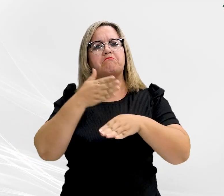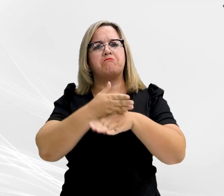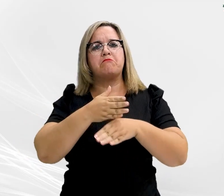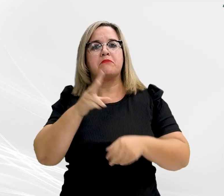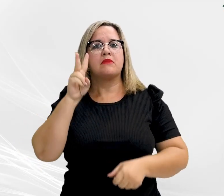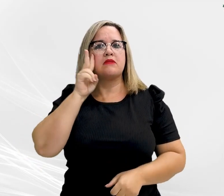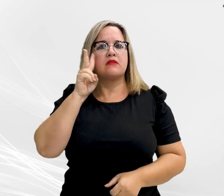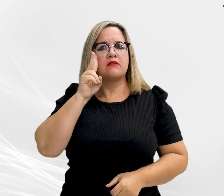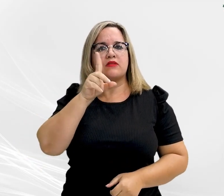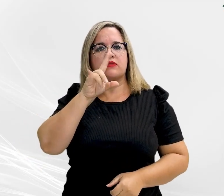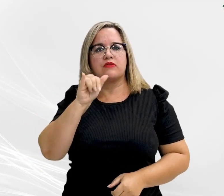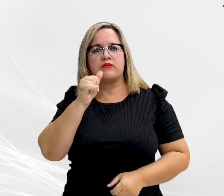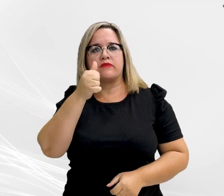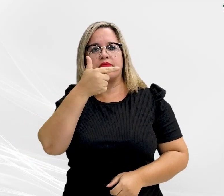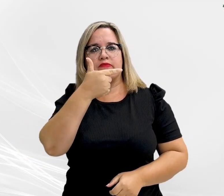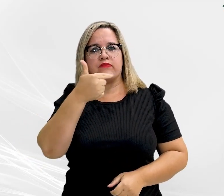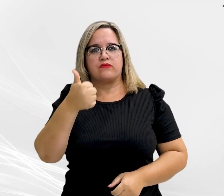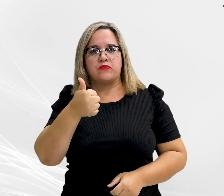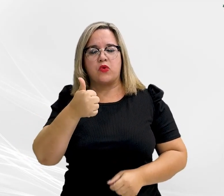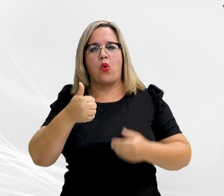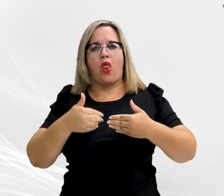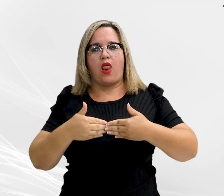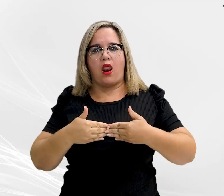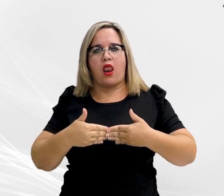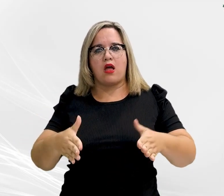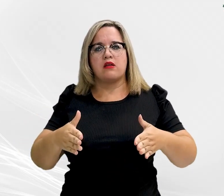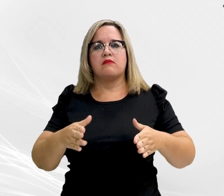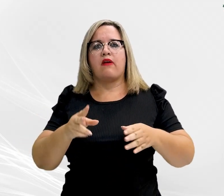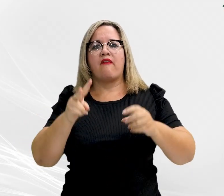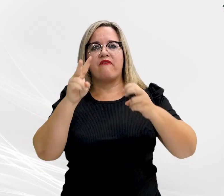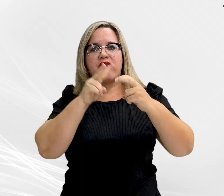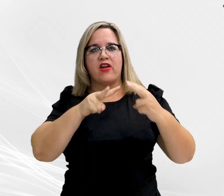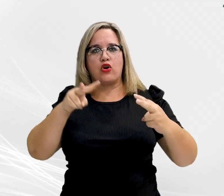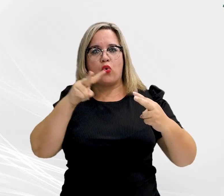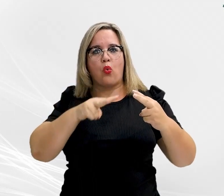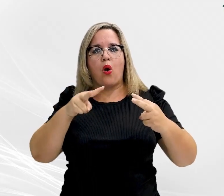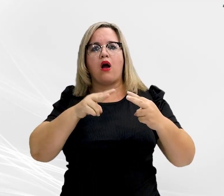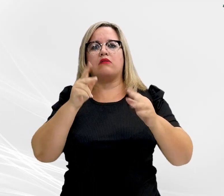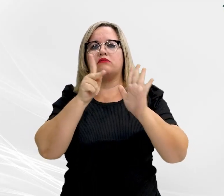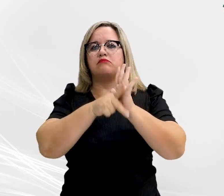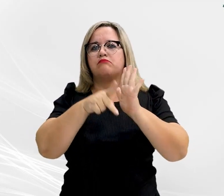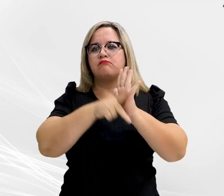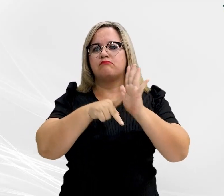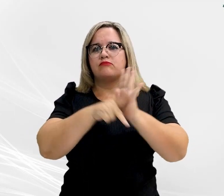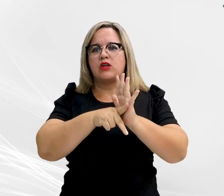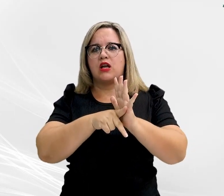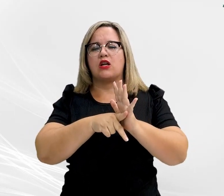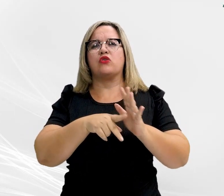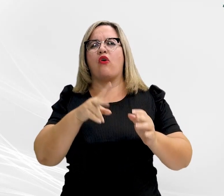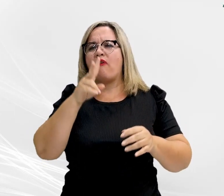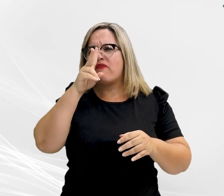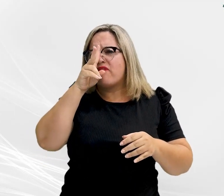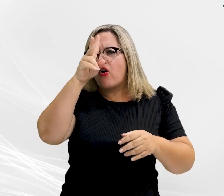nesta segunda-feira, dia 21, do lançamento virtual do projeto Dimensionamento da Força de Trabalho no